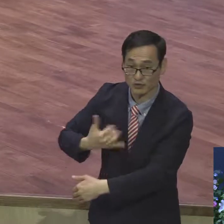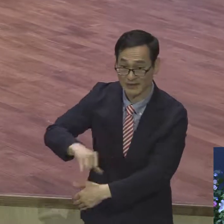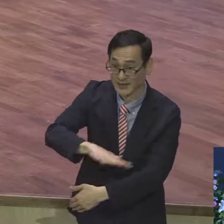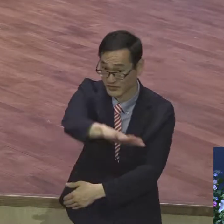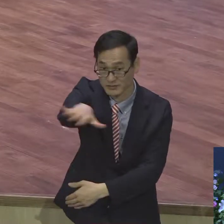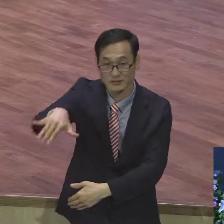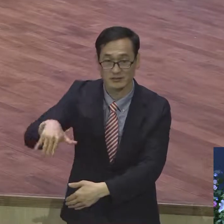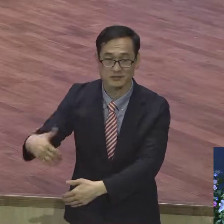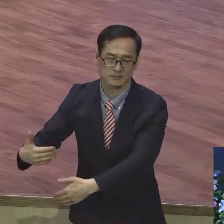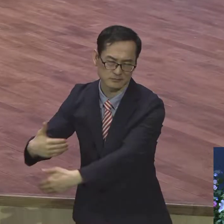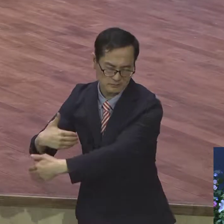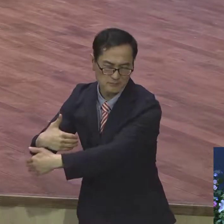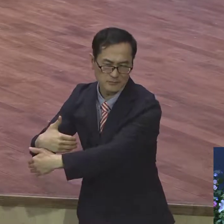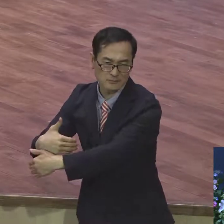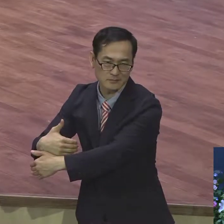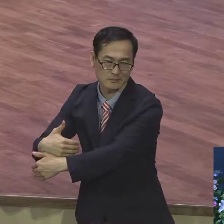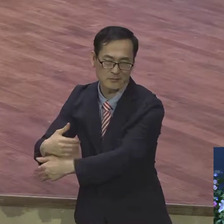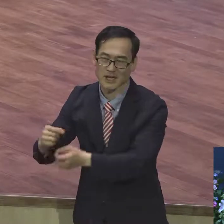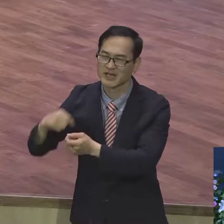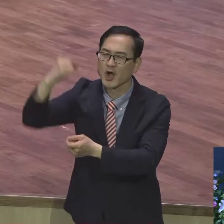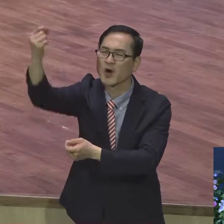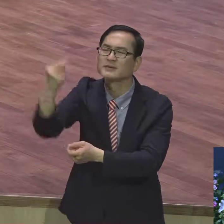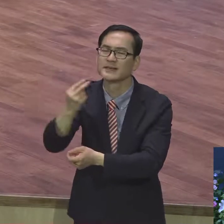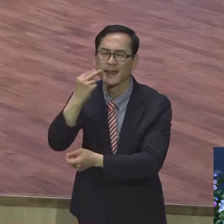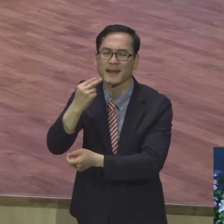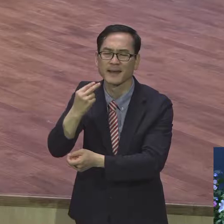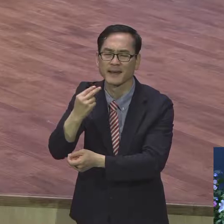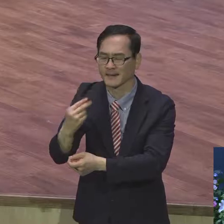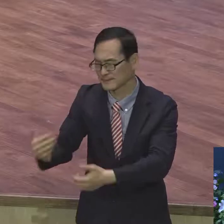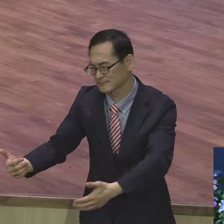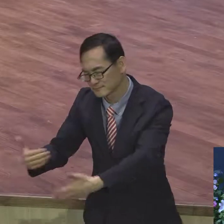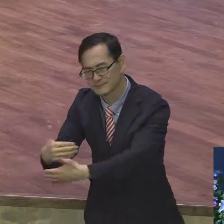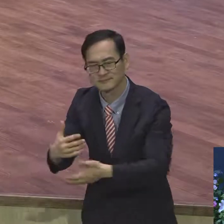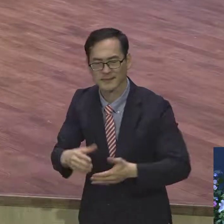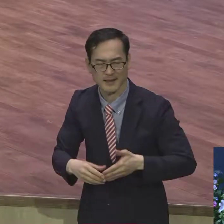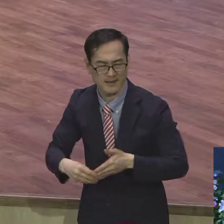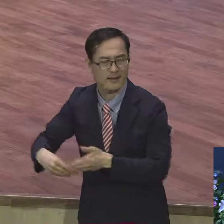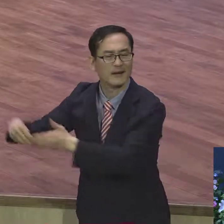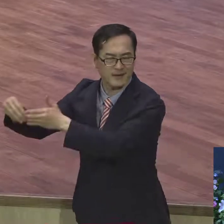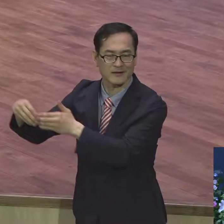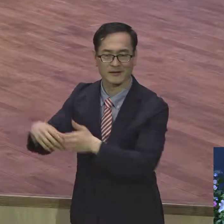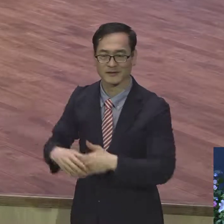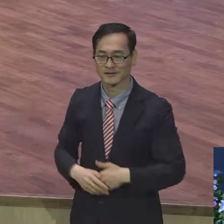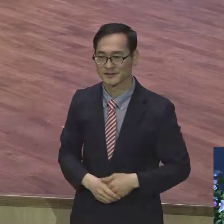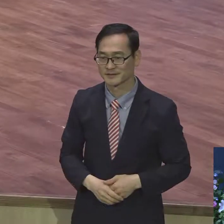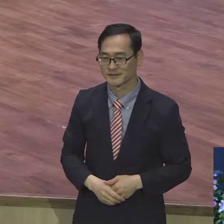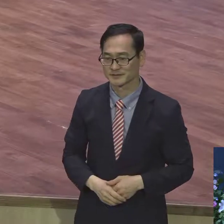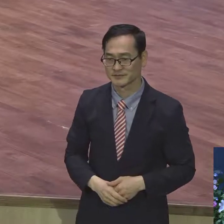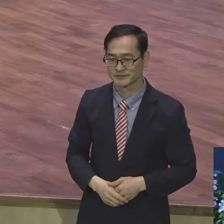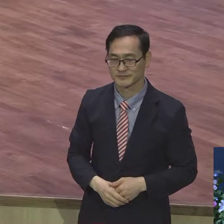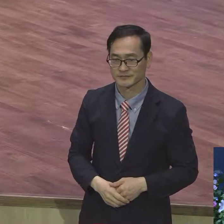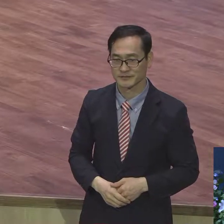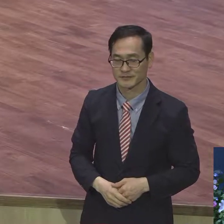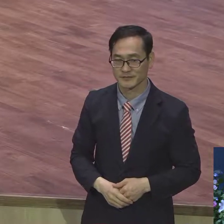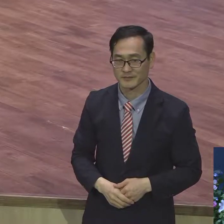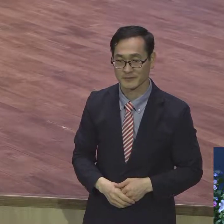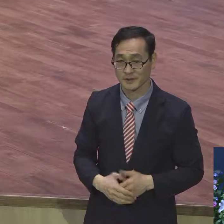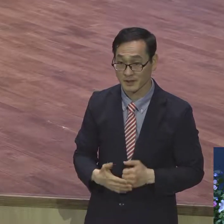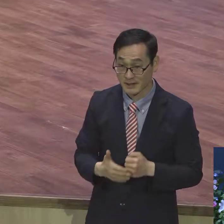영원한 생명이 보장됐기 때문에 이것을 바오리 언급하면서 이제는 의의 열매를 맺는